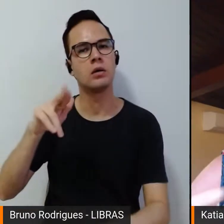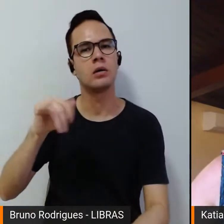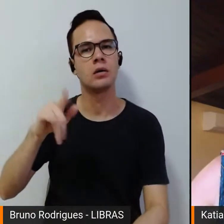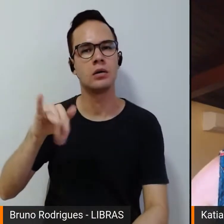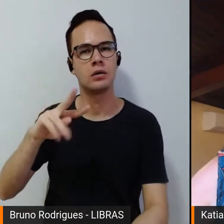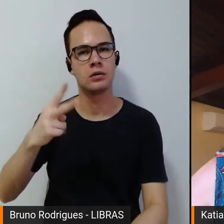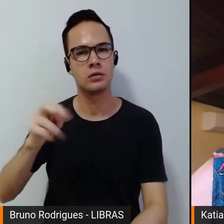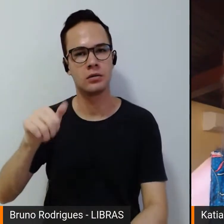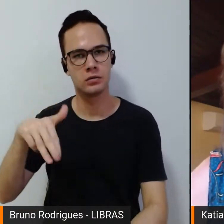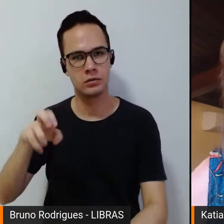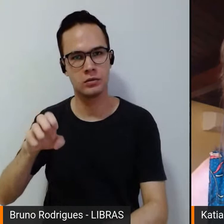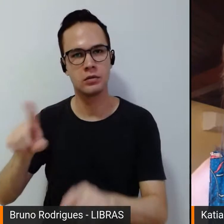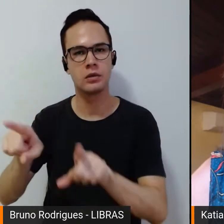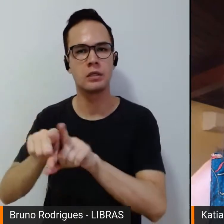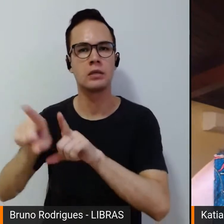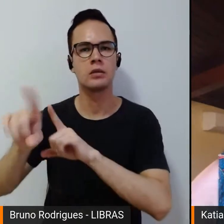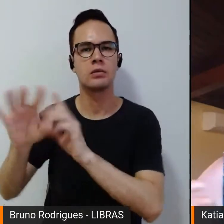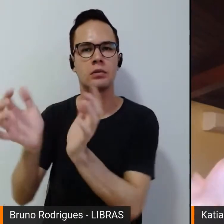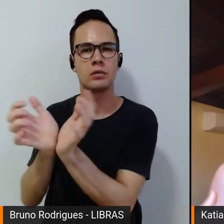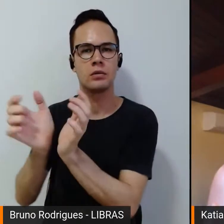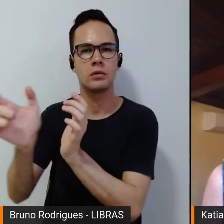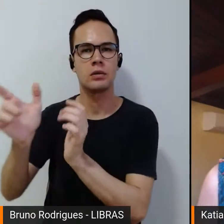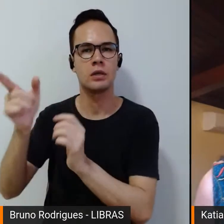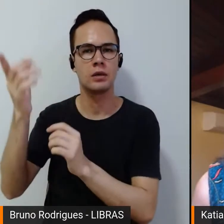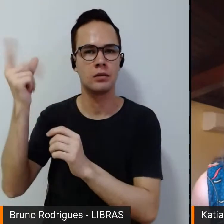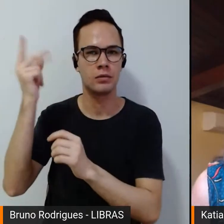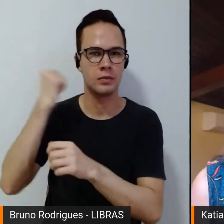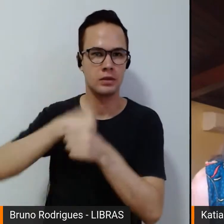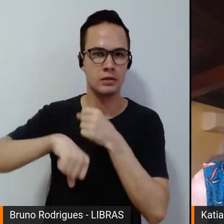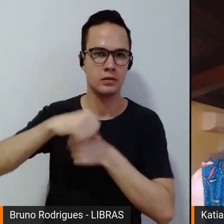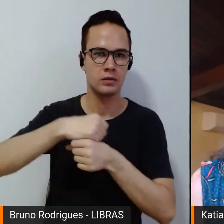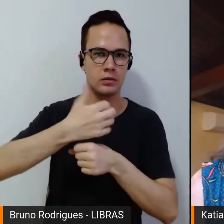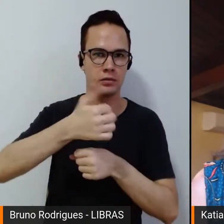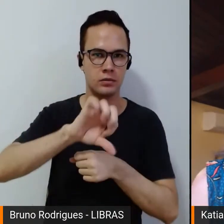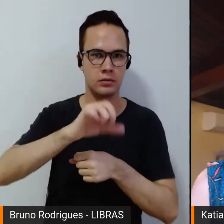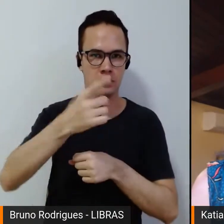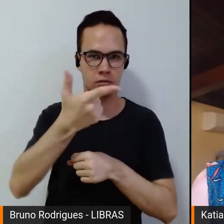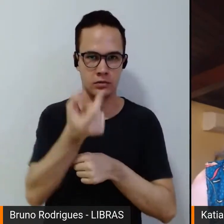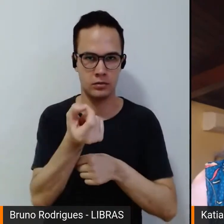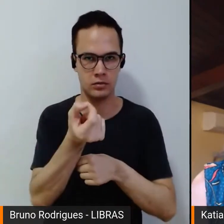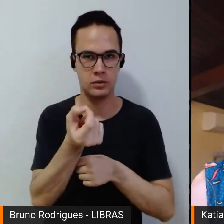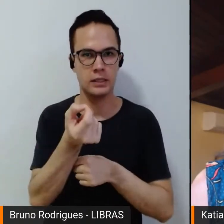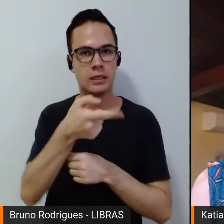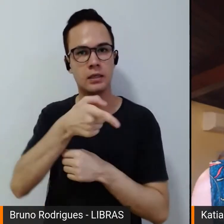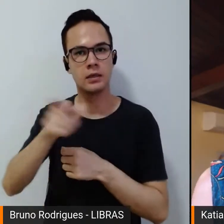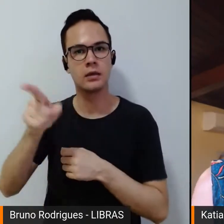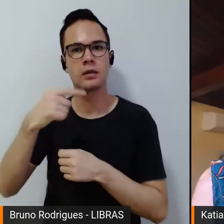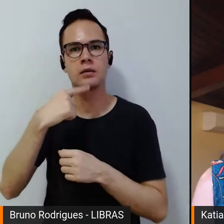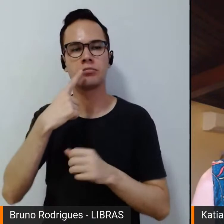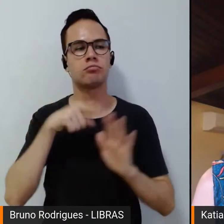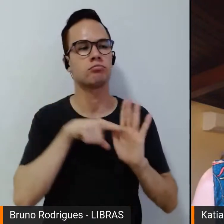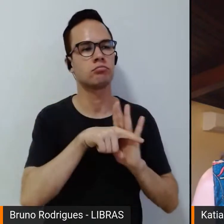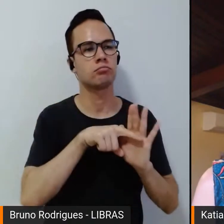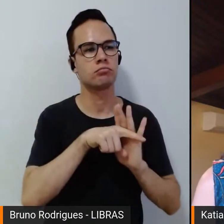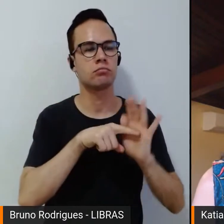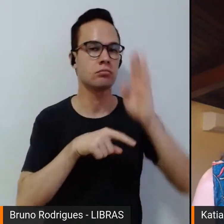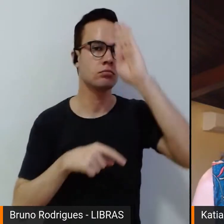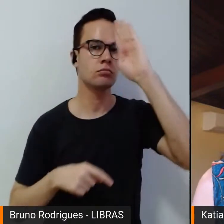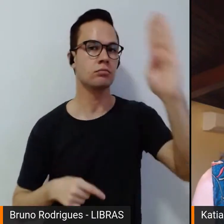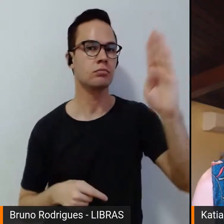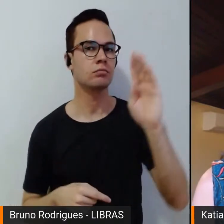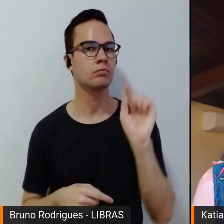e toda a equipe de tiro que ganha a medalha em 1920. E dizem que a sina do pesquisador é ser